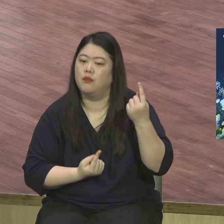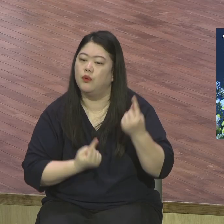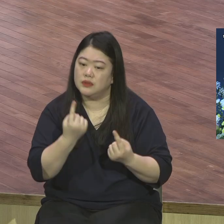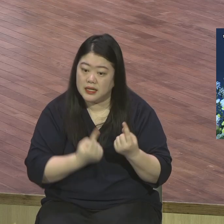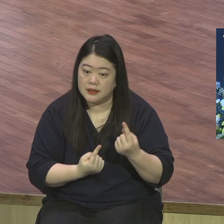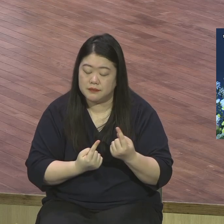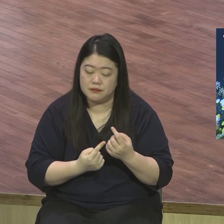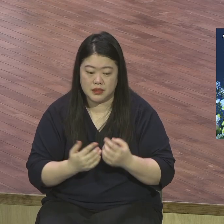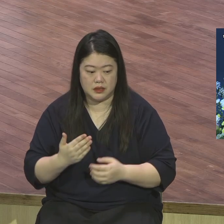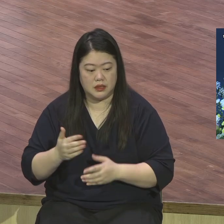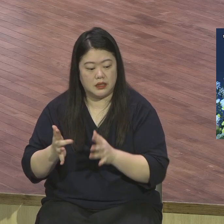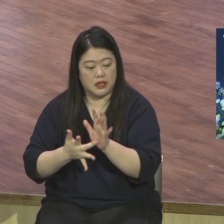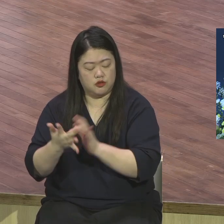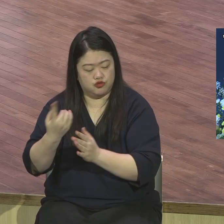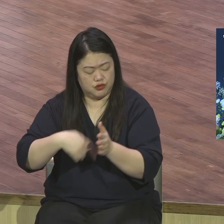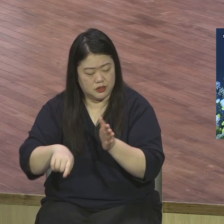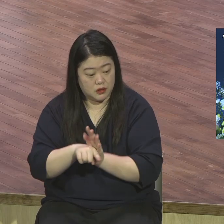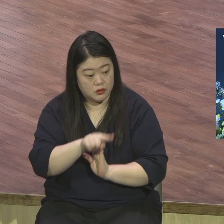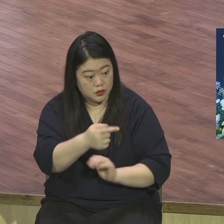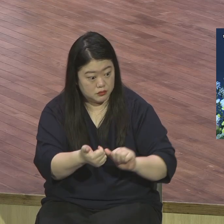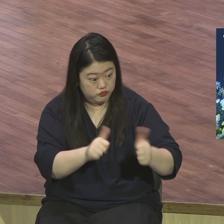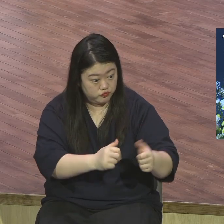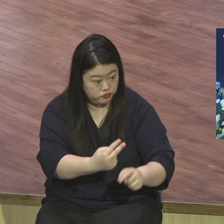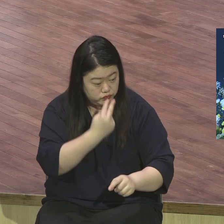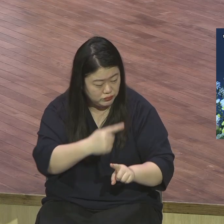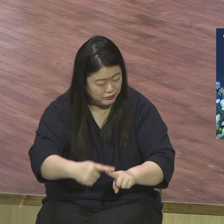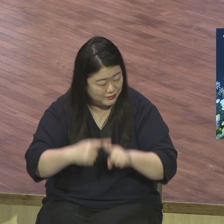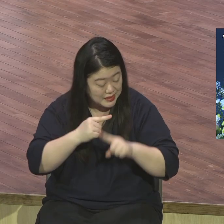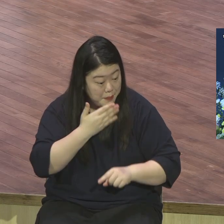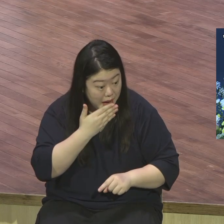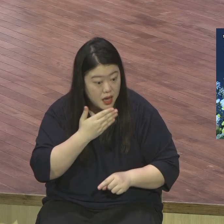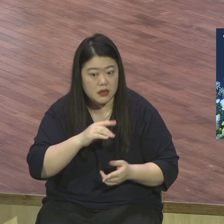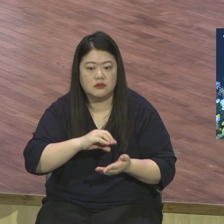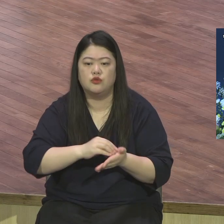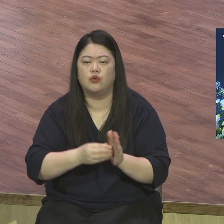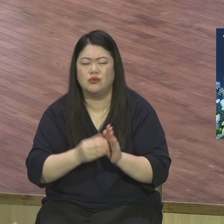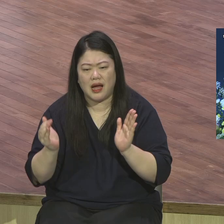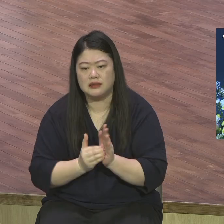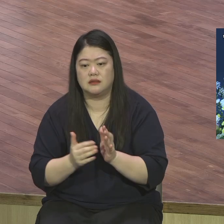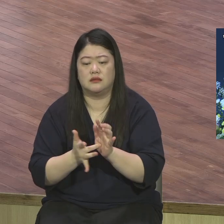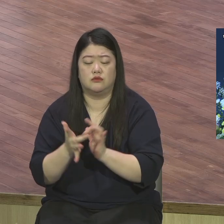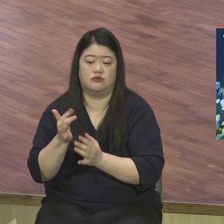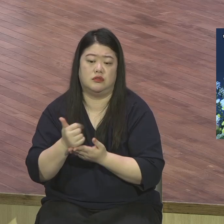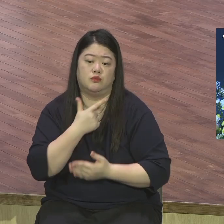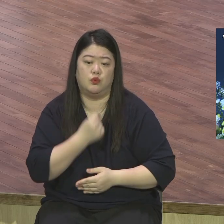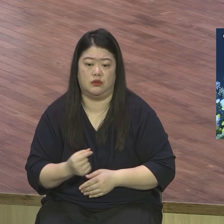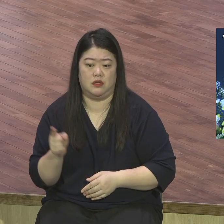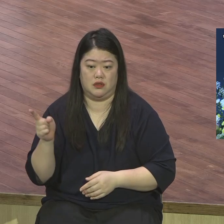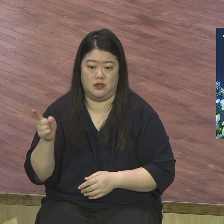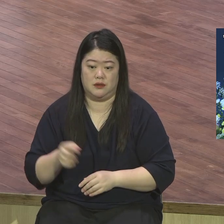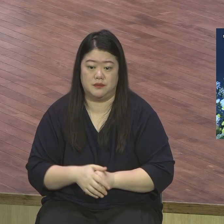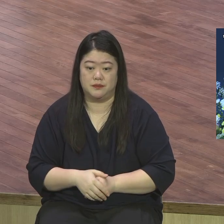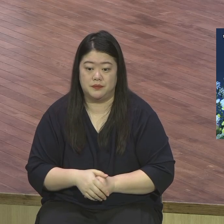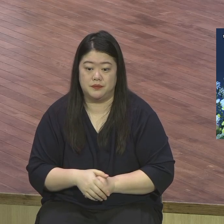드릴 수 있어야 된다 라고까지 말씀하고 있습니다 이 표현을 좀 더 쉽게 설명하면